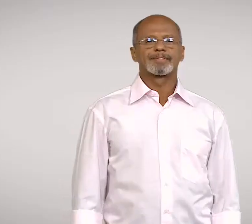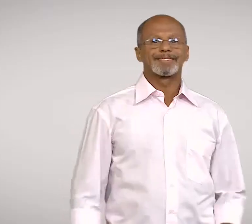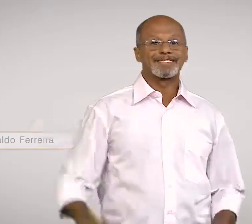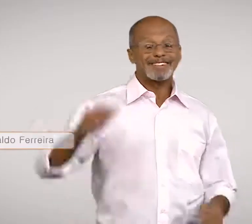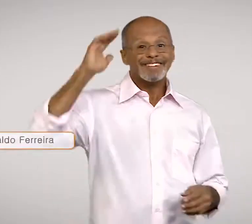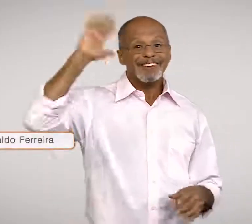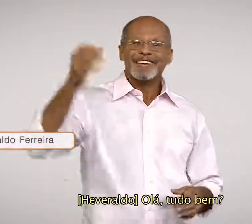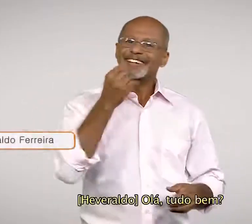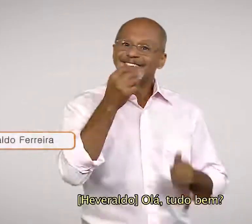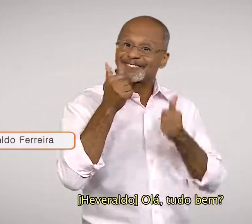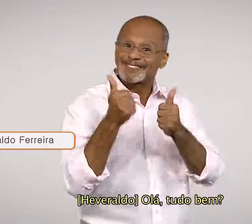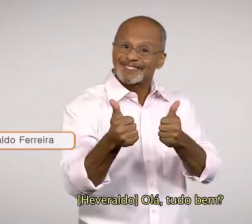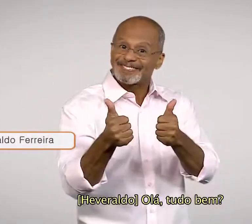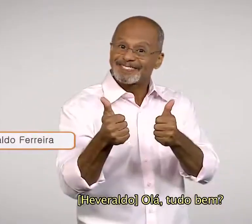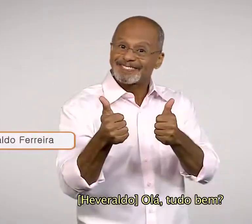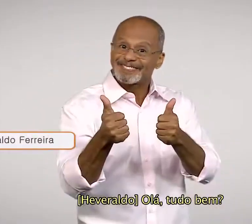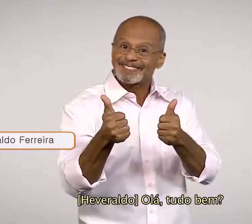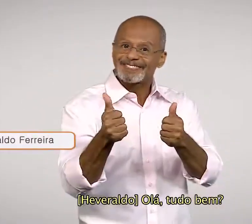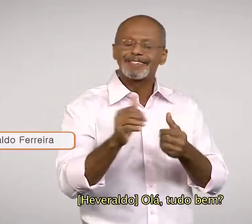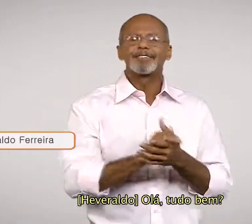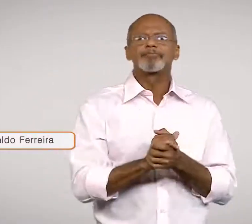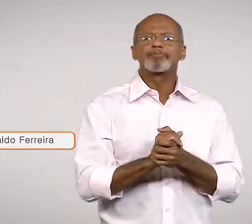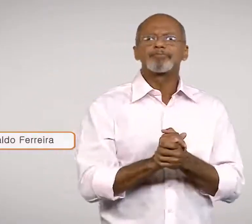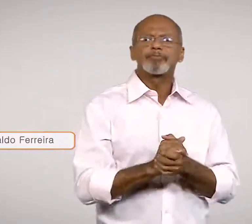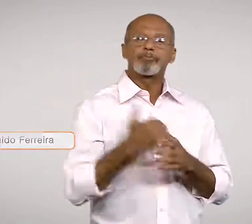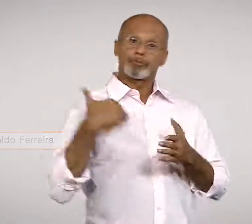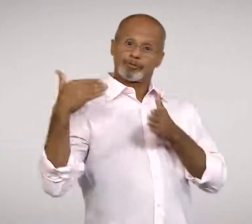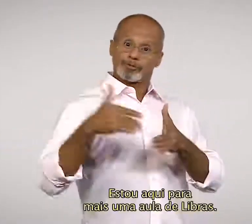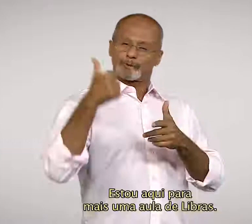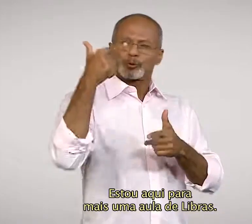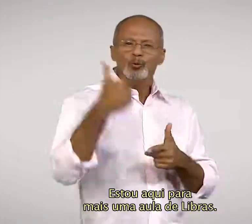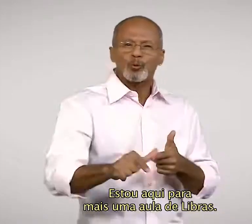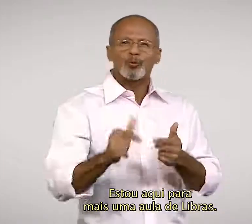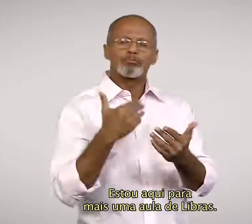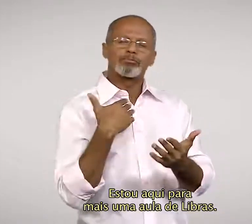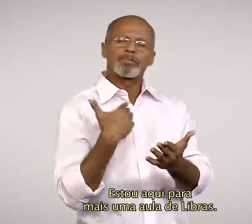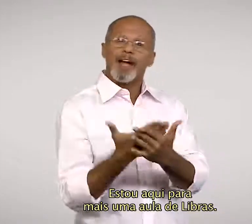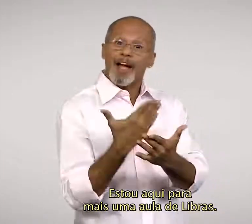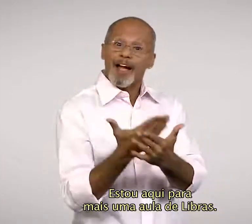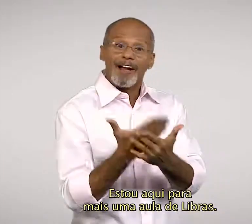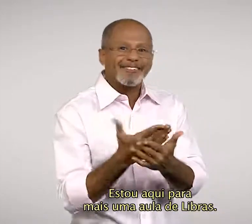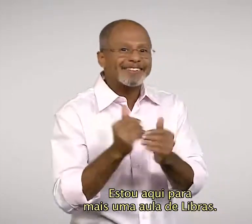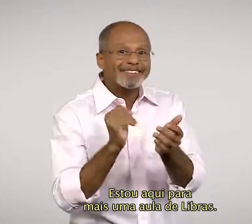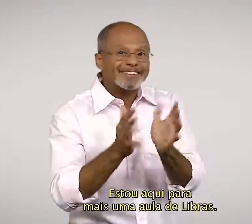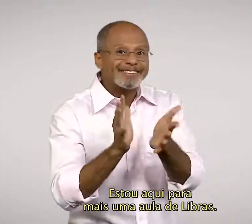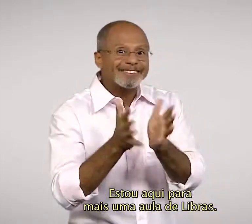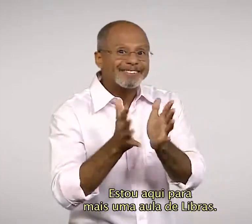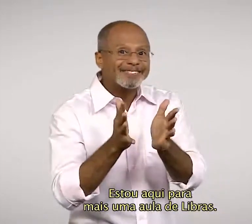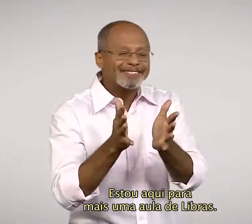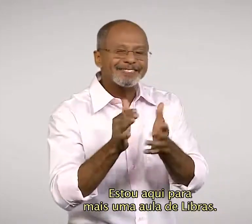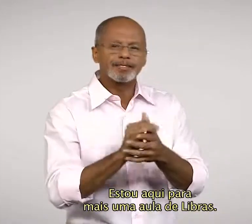Olá, tudo bem? Estou aqui para mais uma aula de libras.